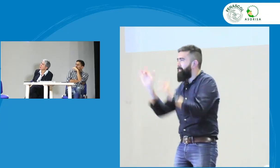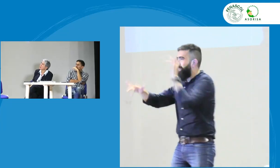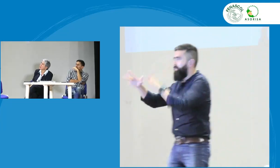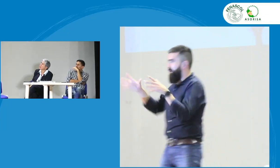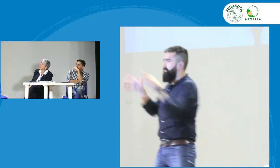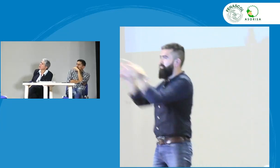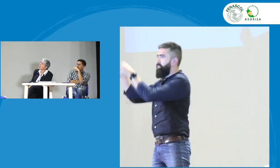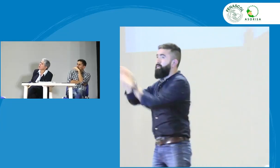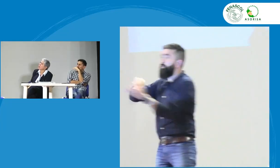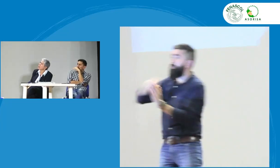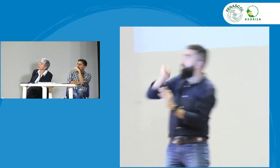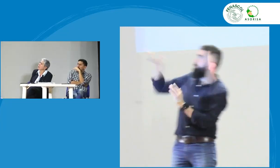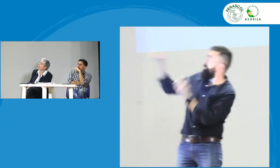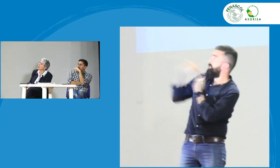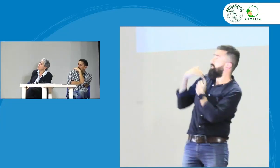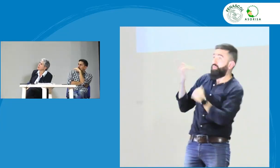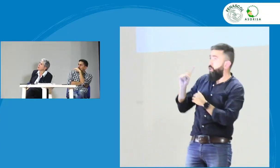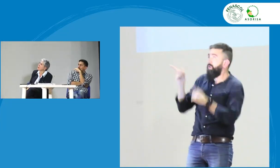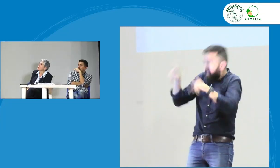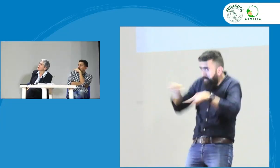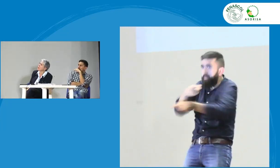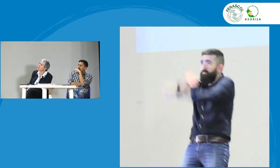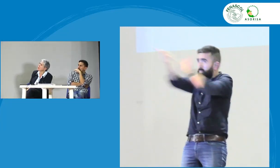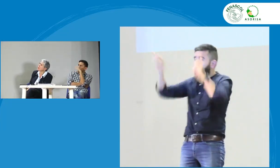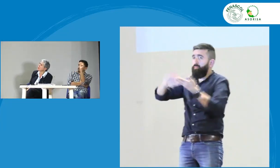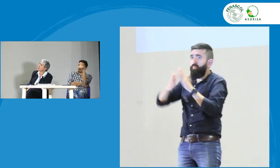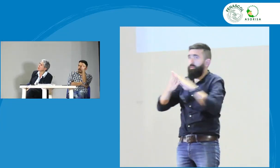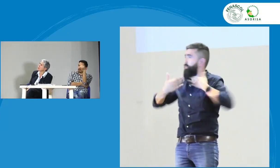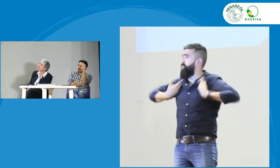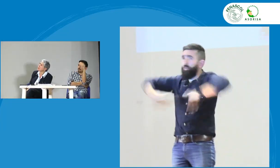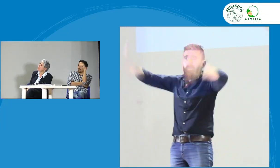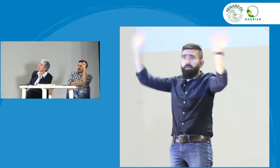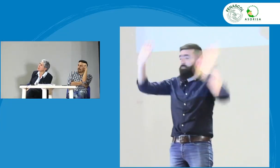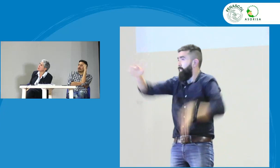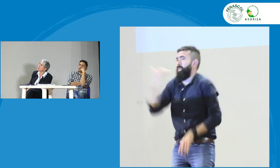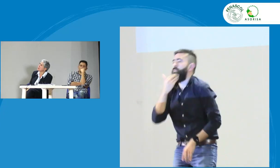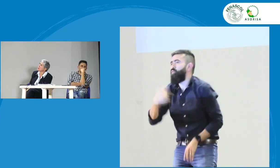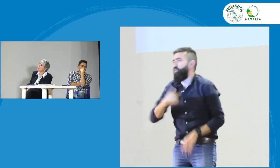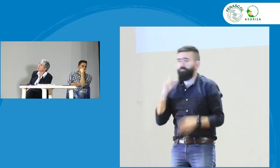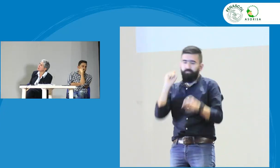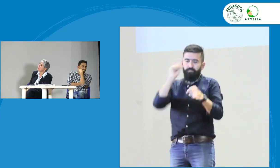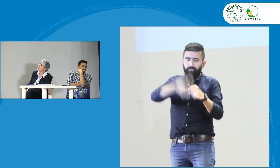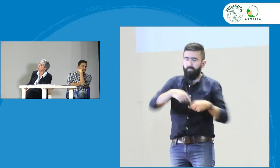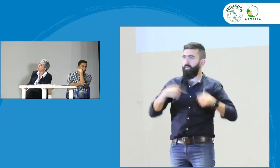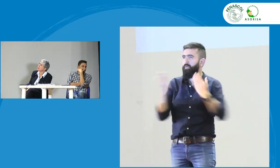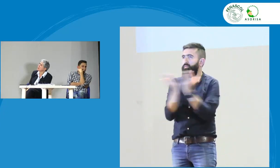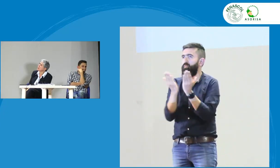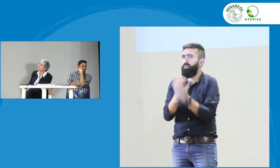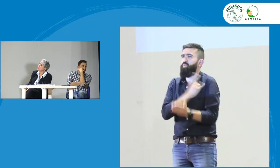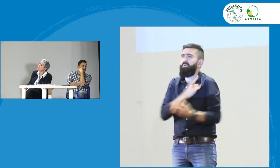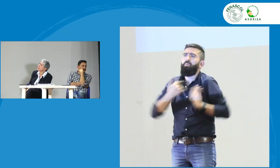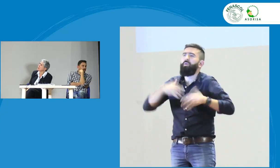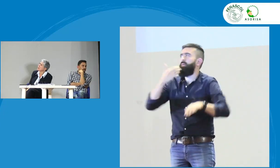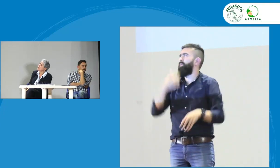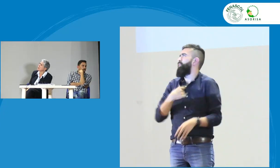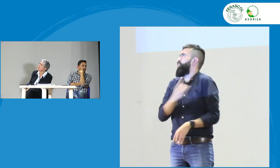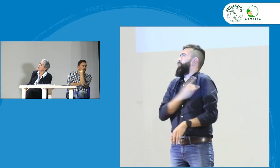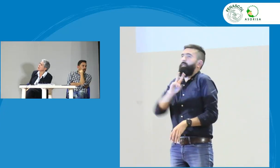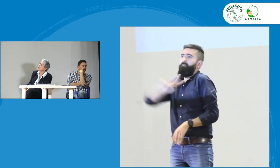lingüística? ¿quiénes son esas personas que van a participar? no ustedes como comunidad cualquiera lo puede hacer claro yo estoy registrada en una